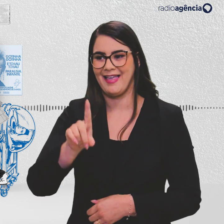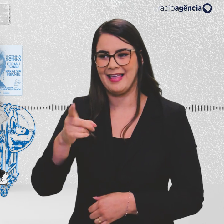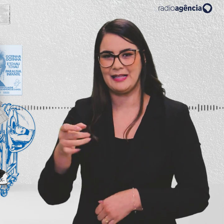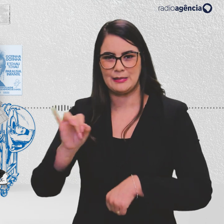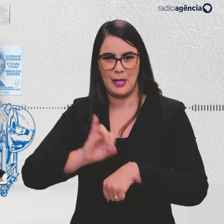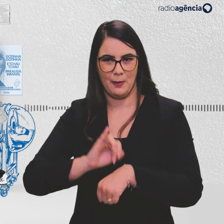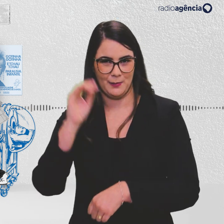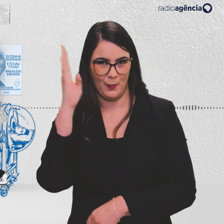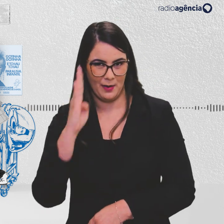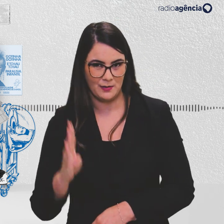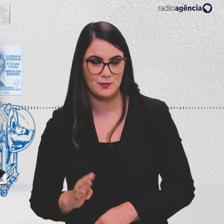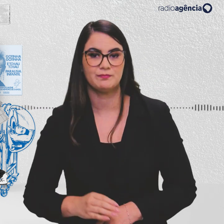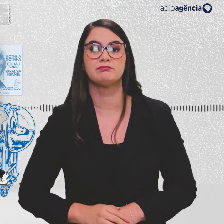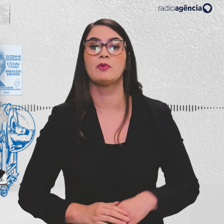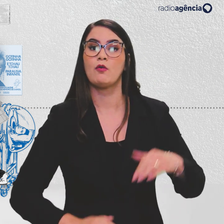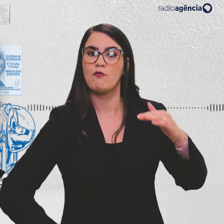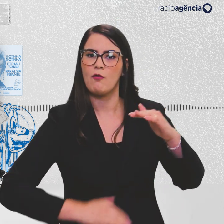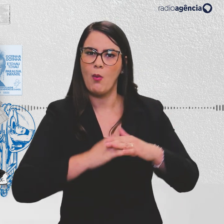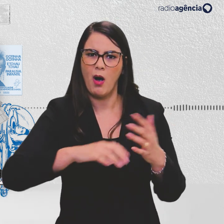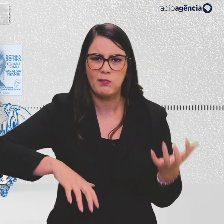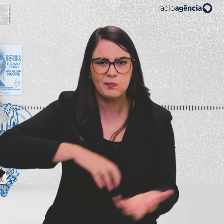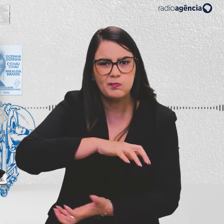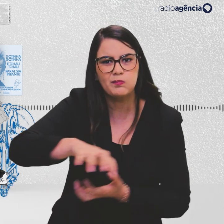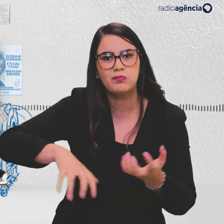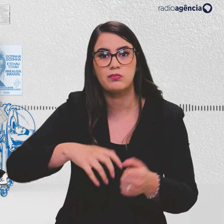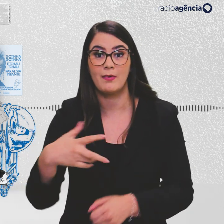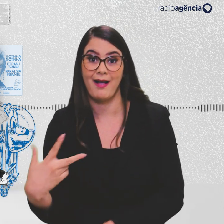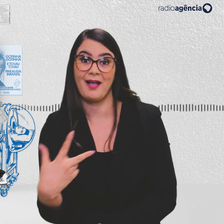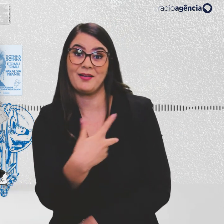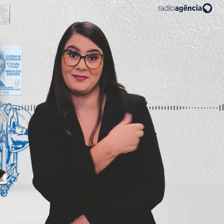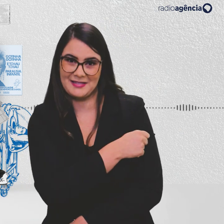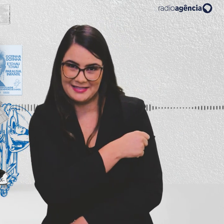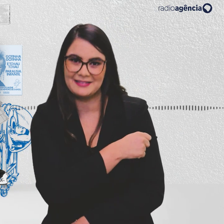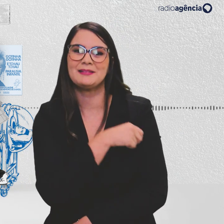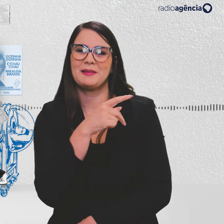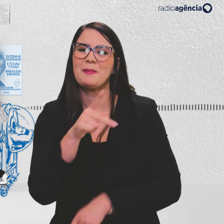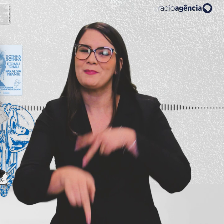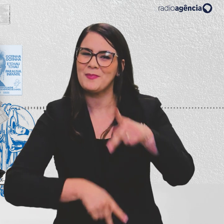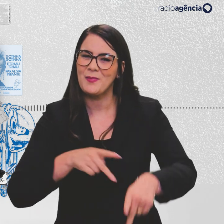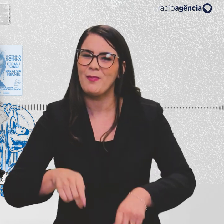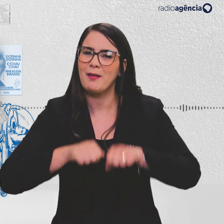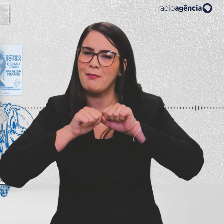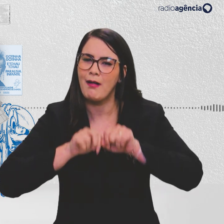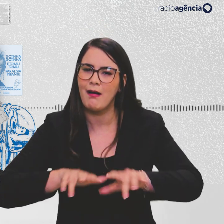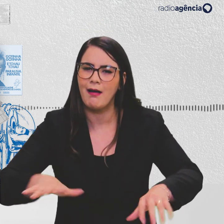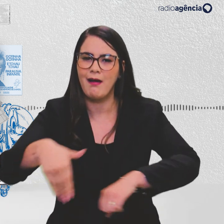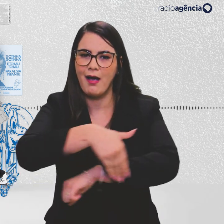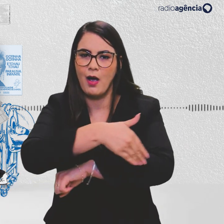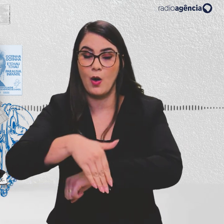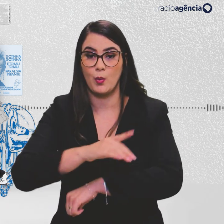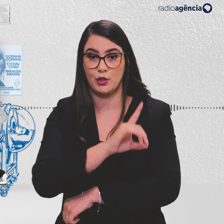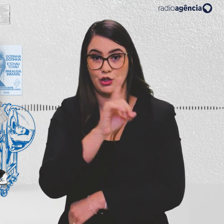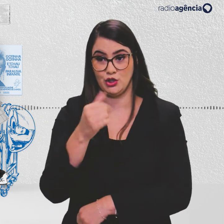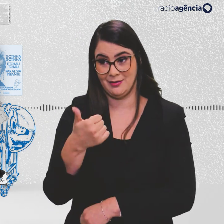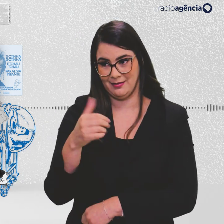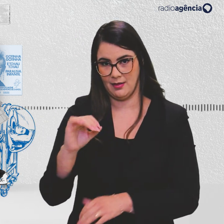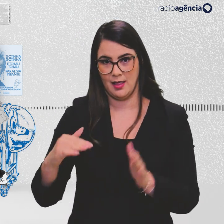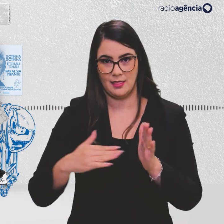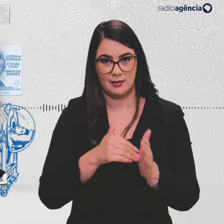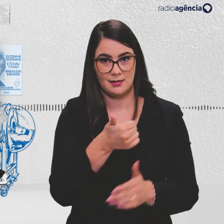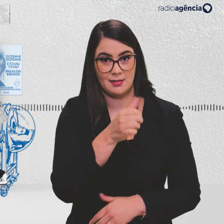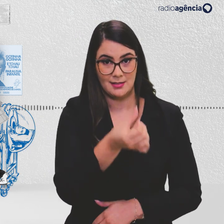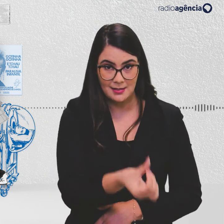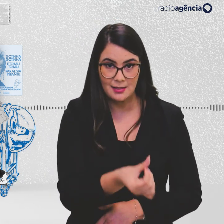federal. Foi o auge da revolta da vacina, rebelião popular que tomou as ruas entre os dias 10 e 16 de